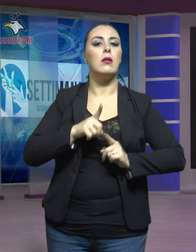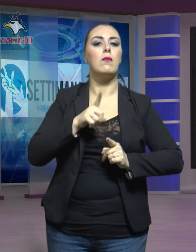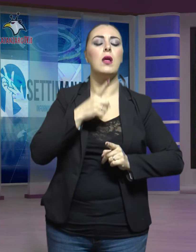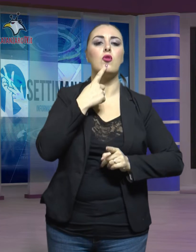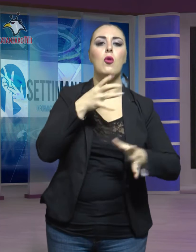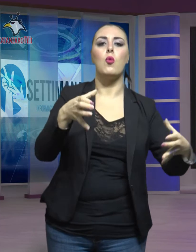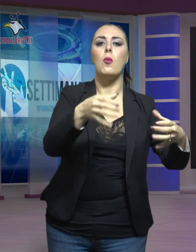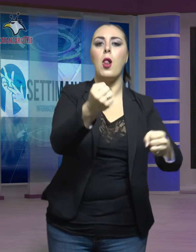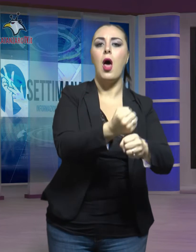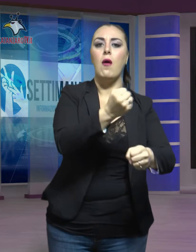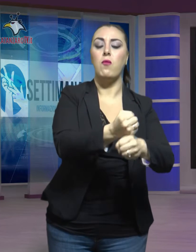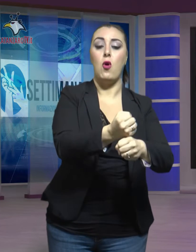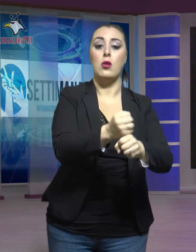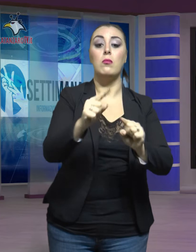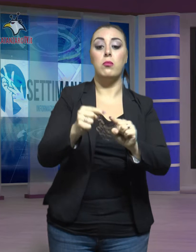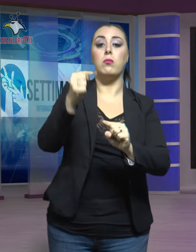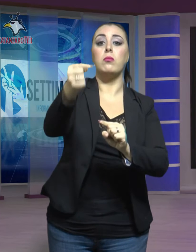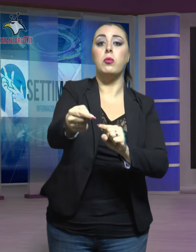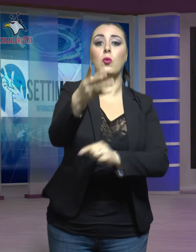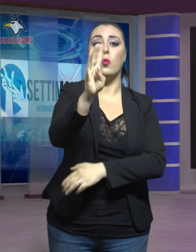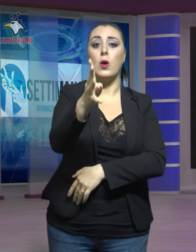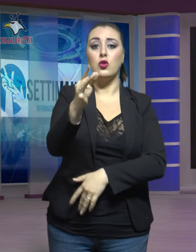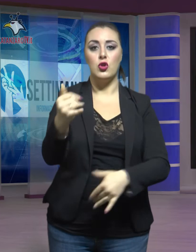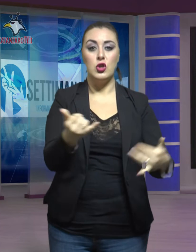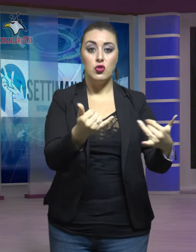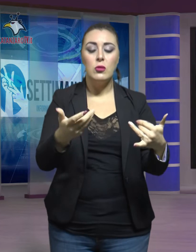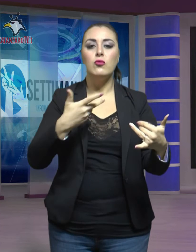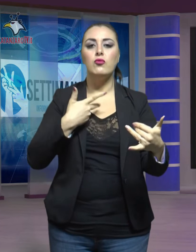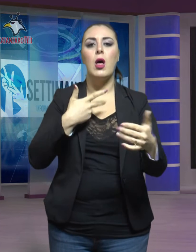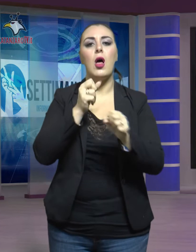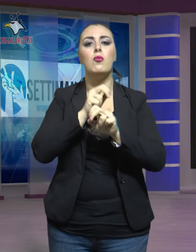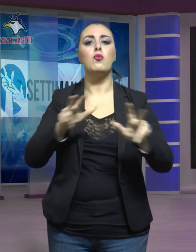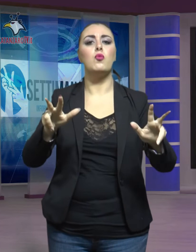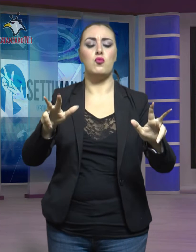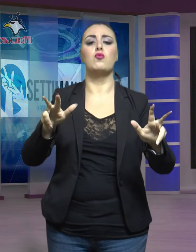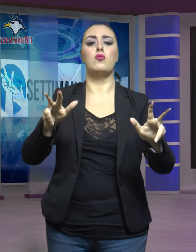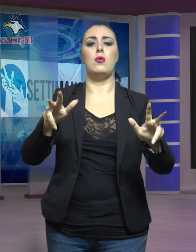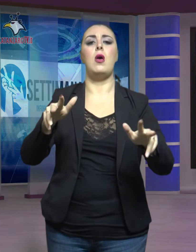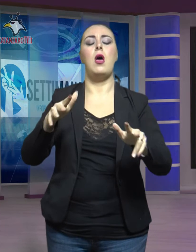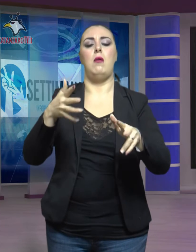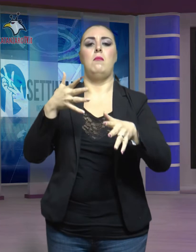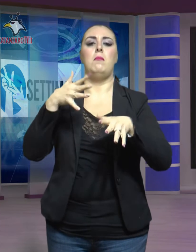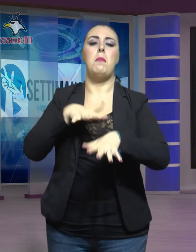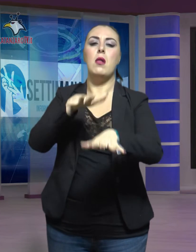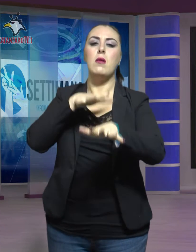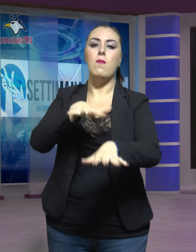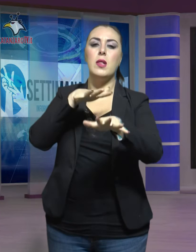Per il prossimo 14 dicembre è annunciata anche una manifestazione a Roma.